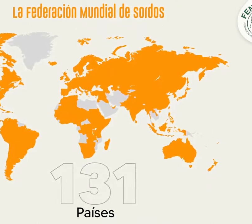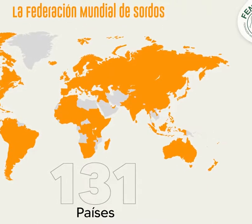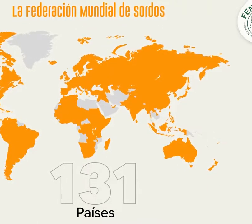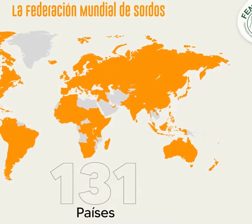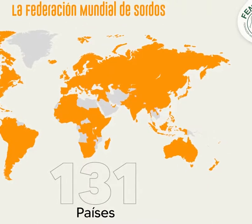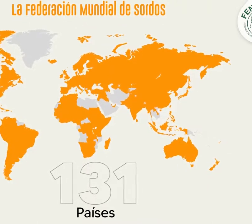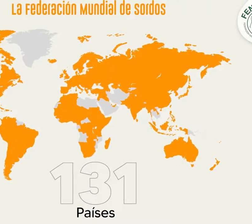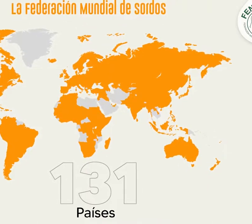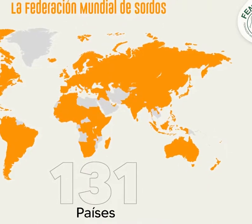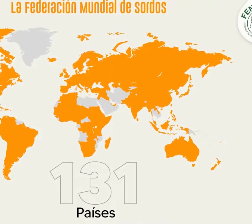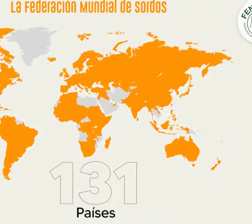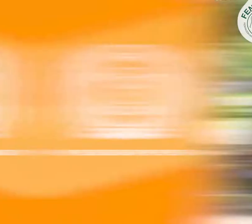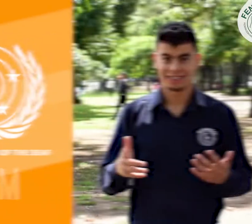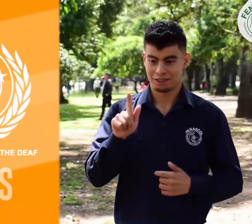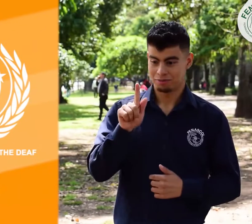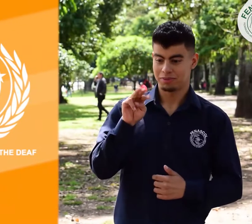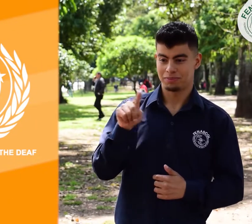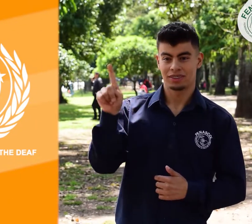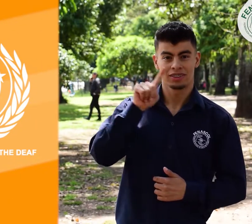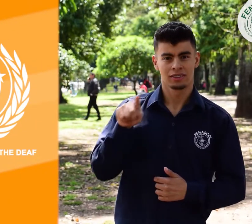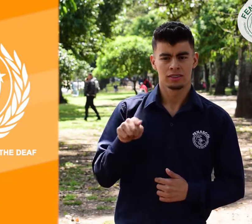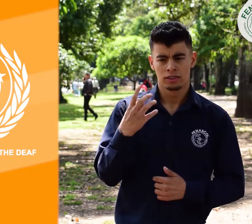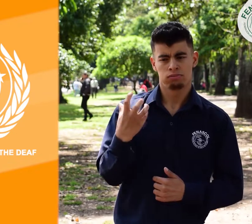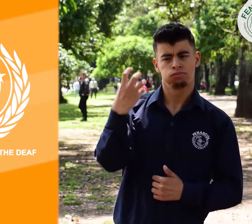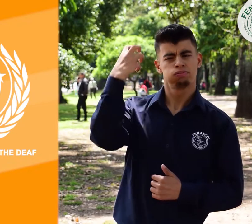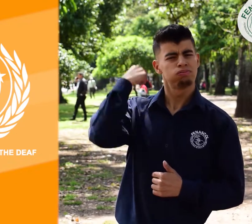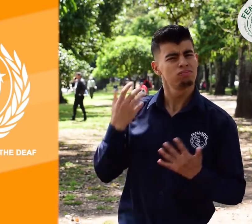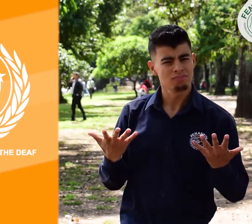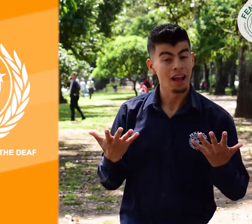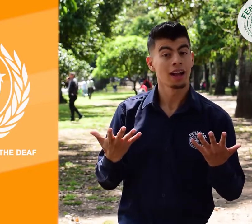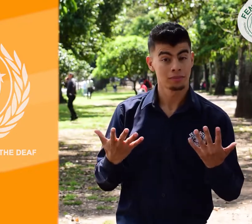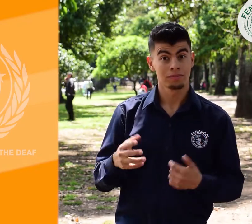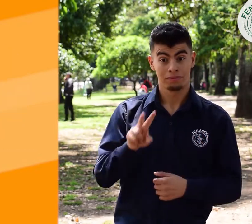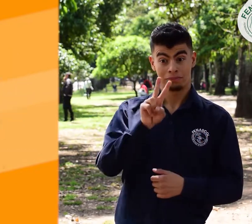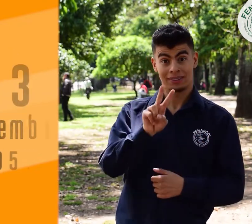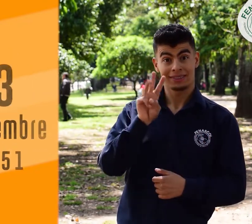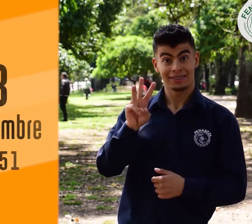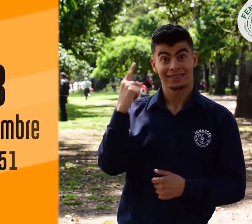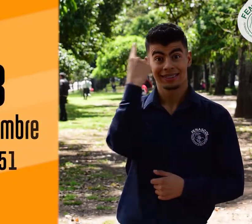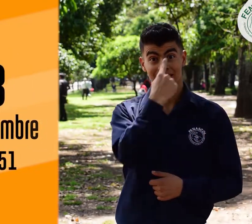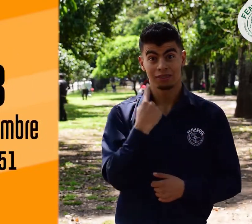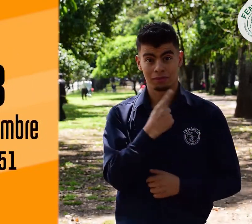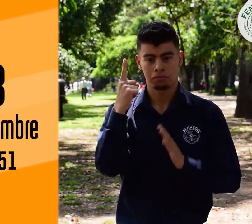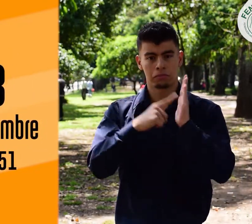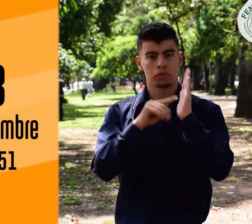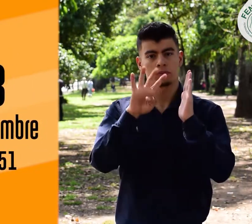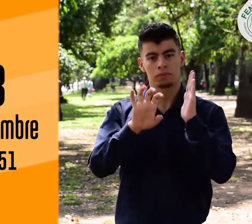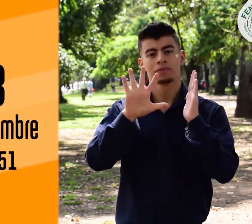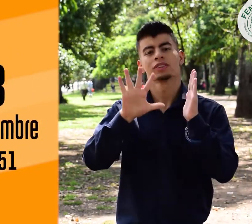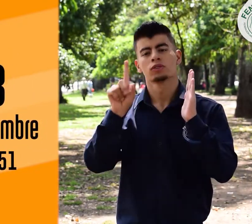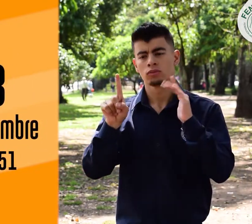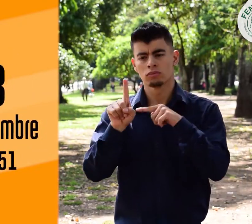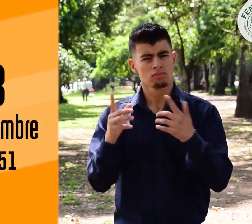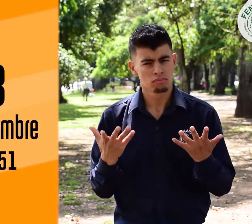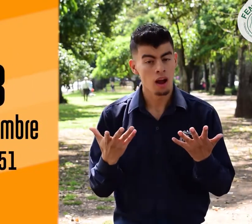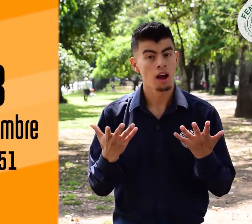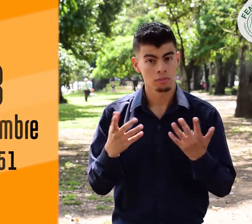países sobre la historia de la fms el 23 de septiembre de 1951